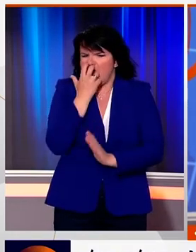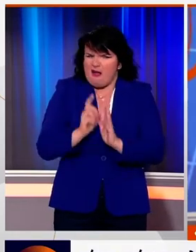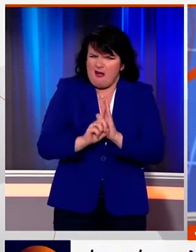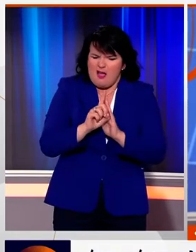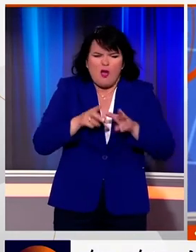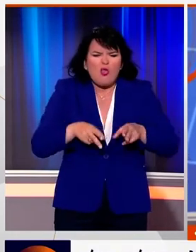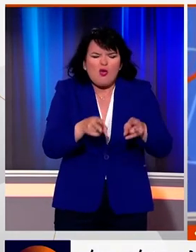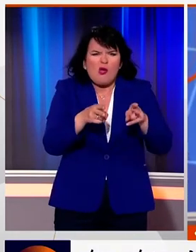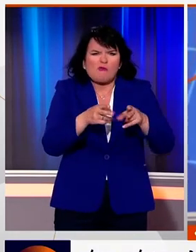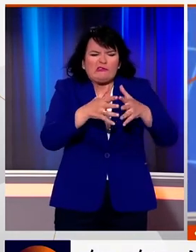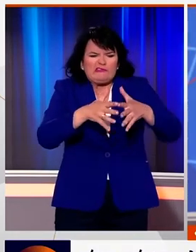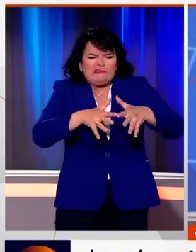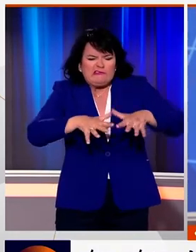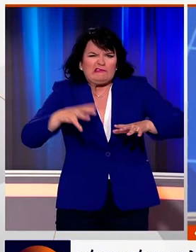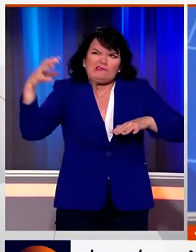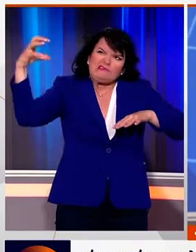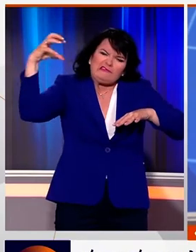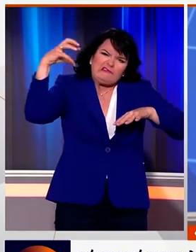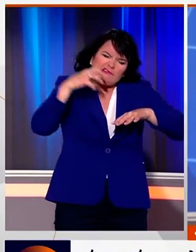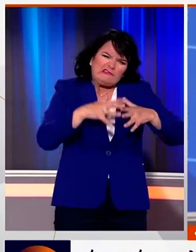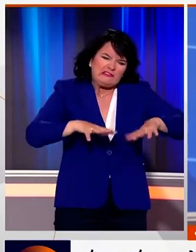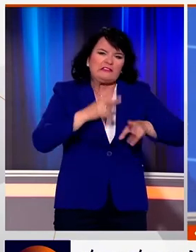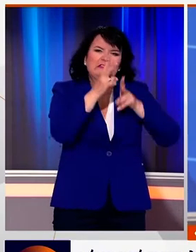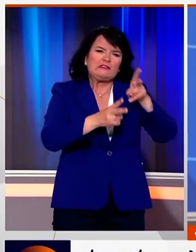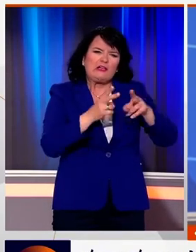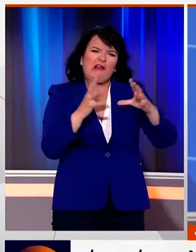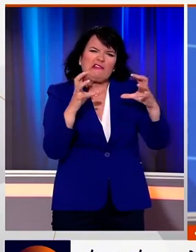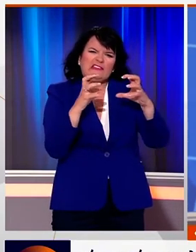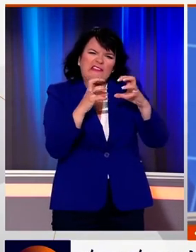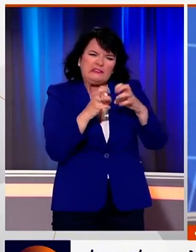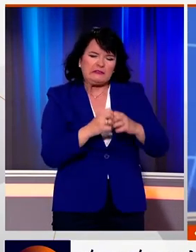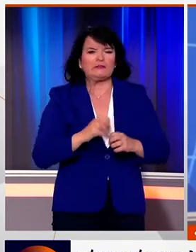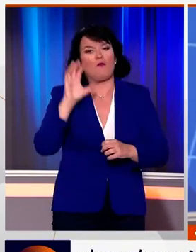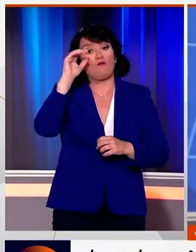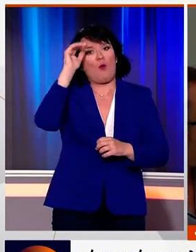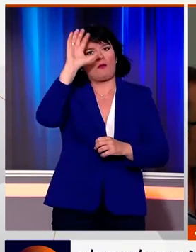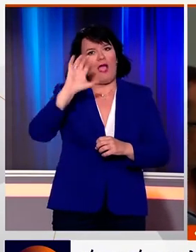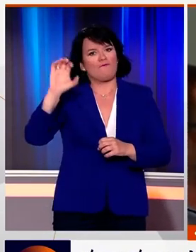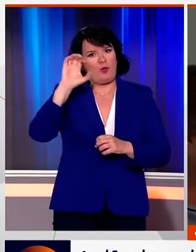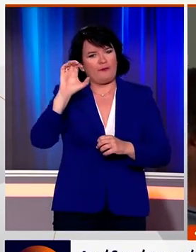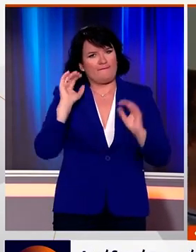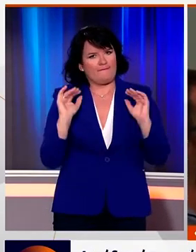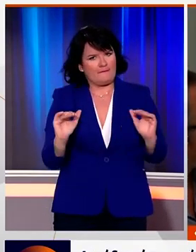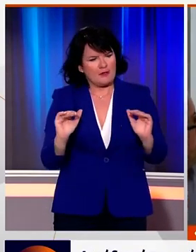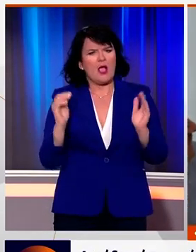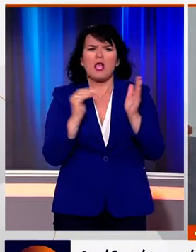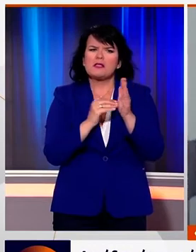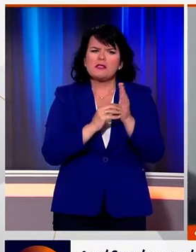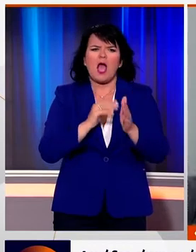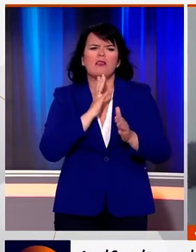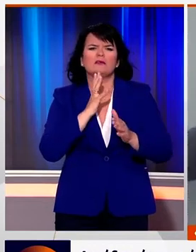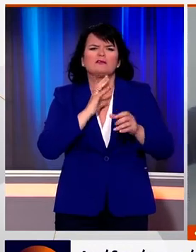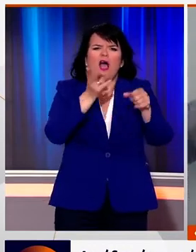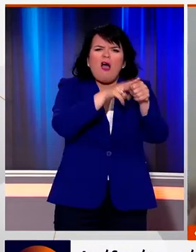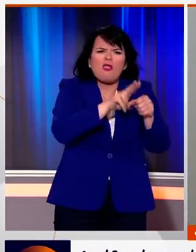λιώνει άσφαλτος και λυγίζουν οι σιδηροδρομικές γραμμές ακόμη και σε χώρες της Βόρειας Ευρώπης. Δεκάδες είναι οι άνθρωποι που